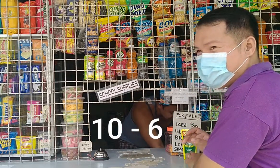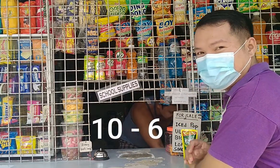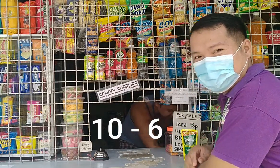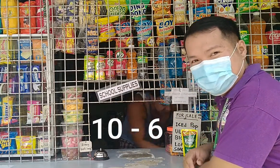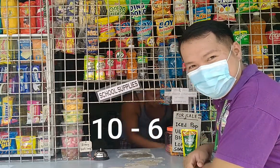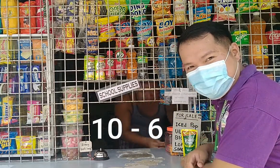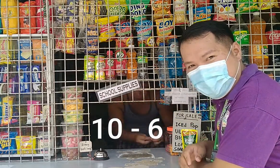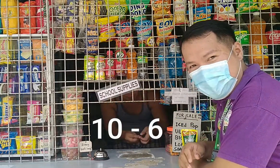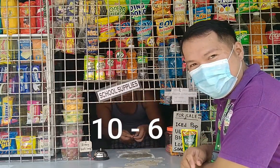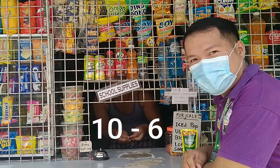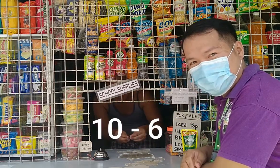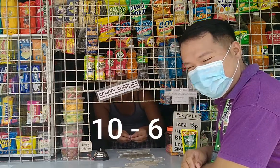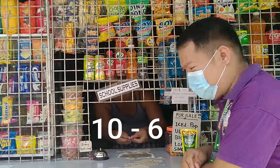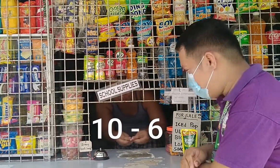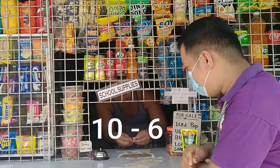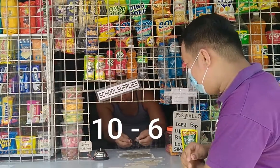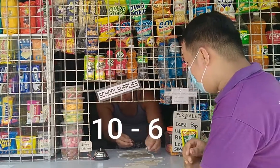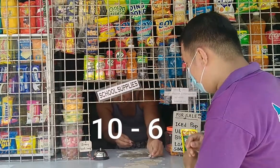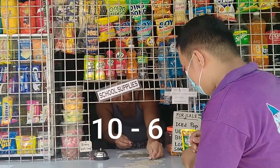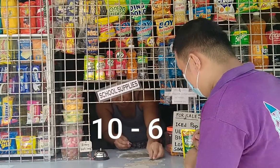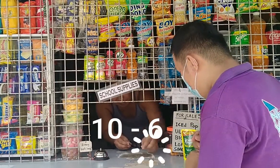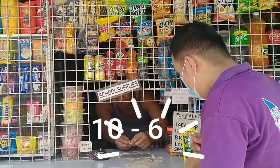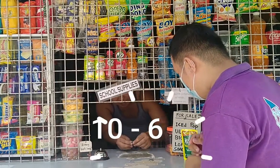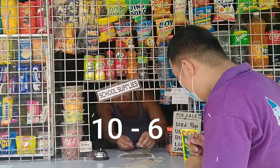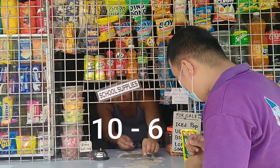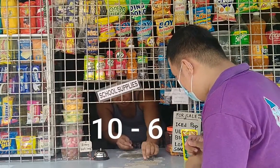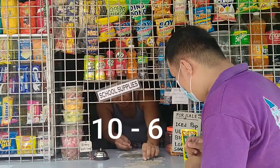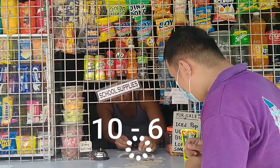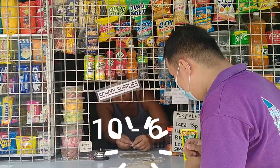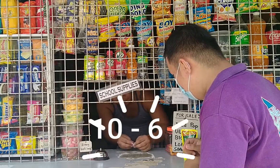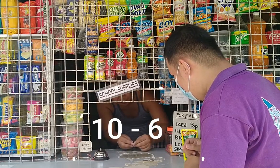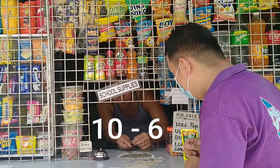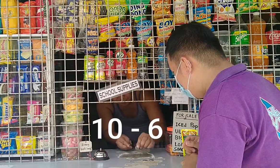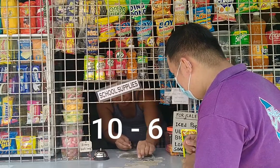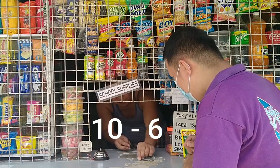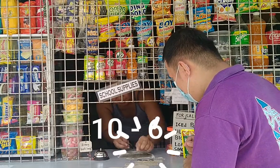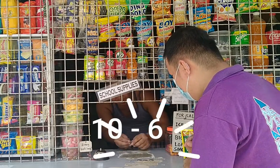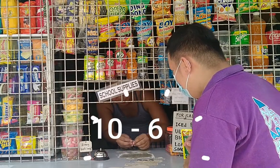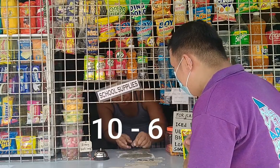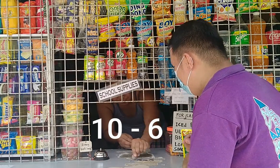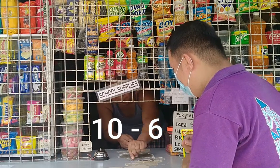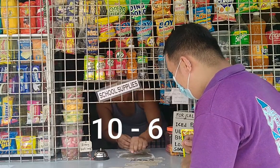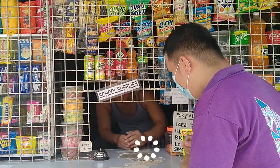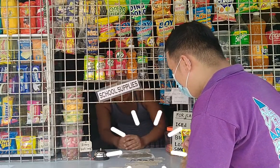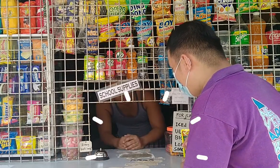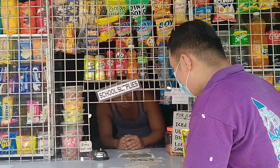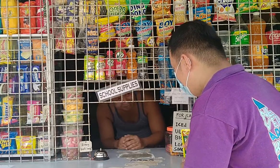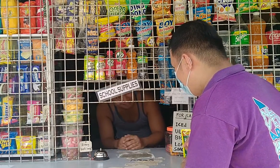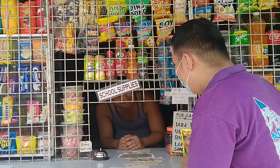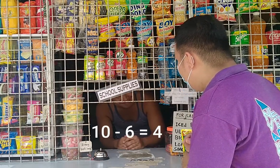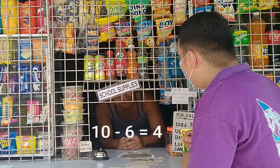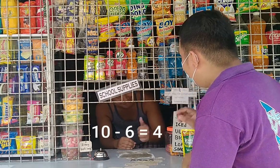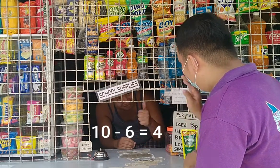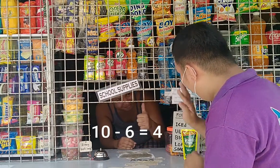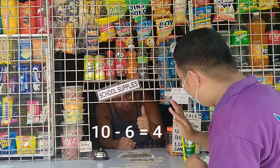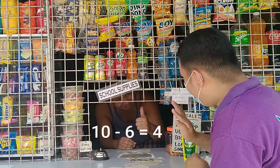10 minus 6. Uy! 1, 2, 3, 4. 4!